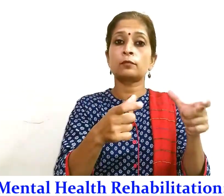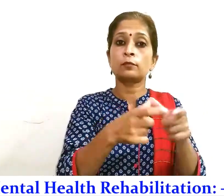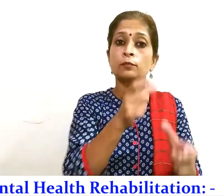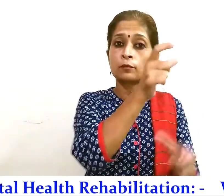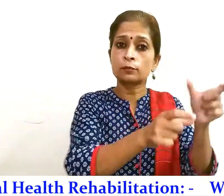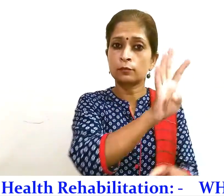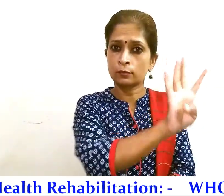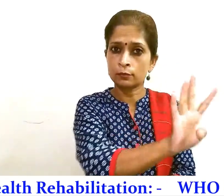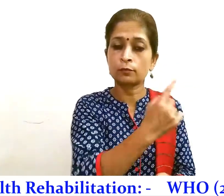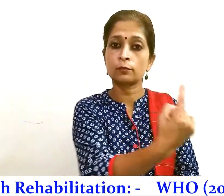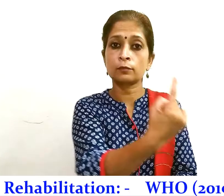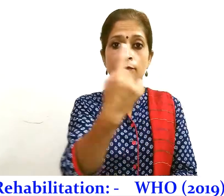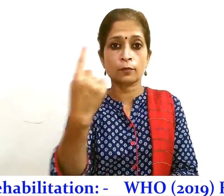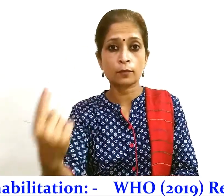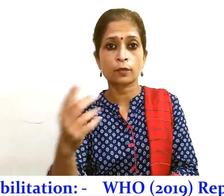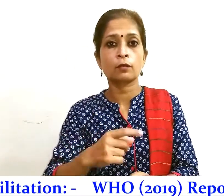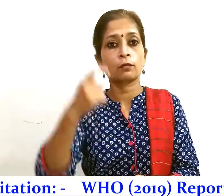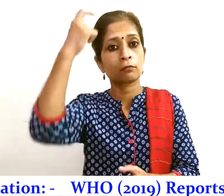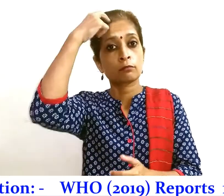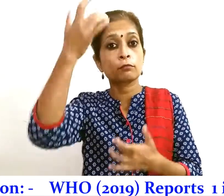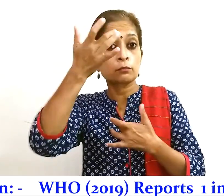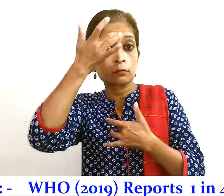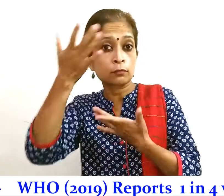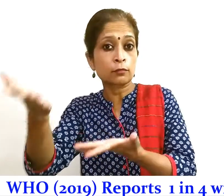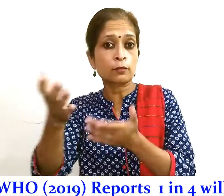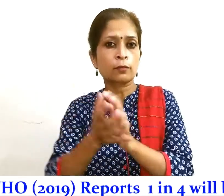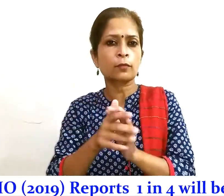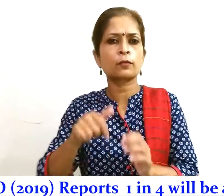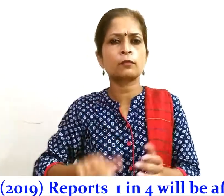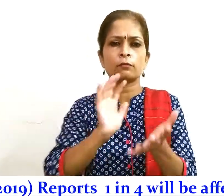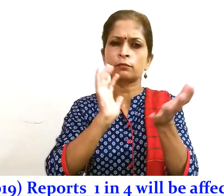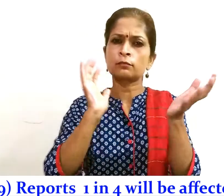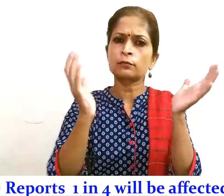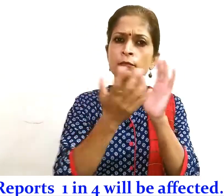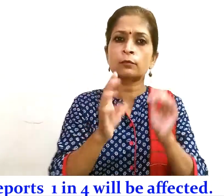एक व्यक्ति मानसिक समस्या से प्रभावित है विश्व में लगभ